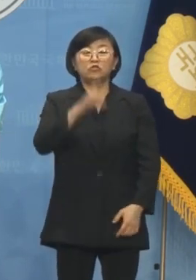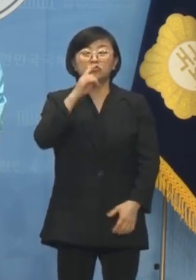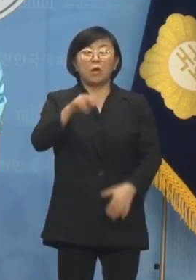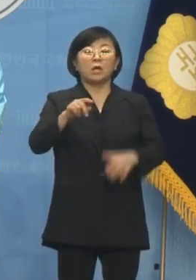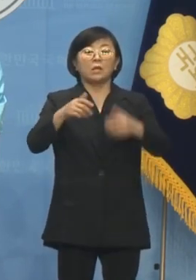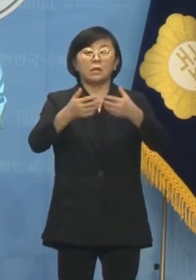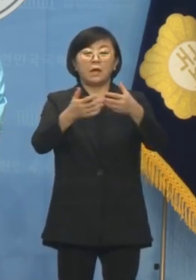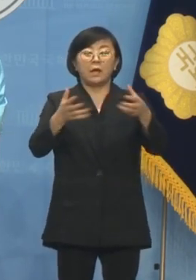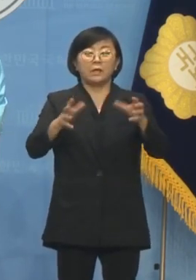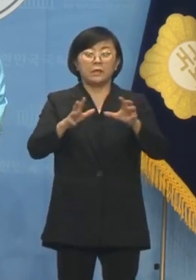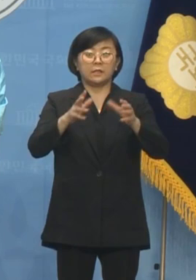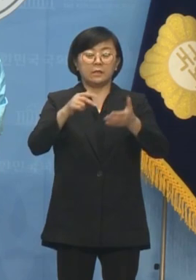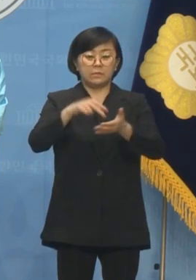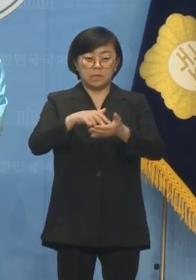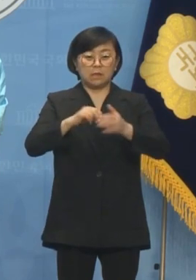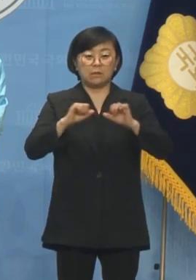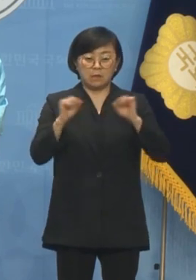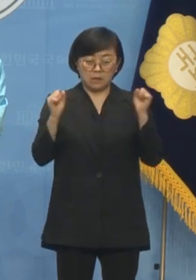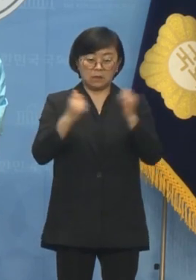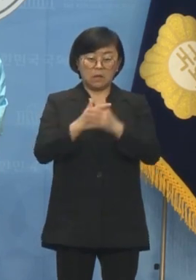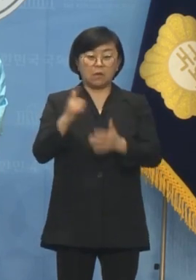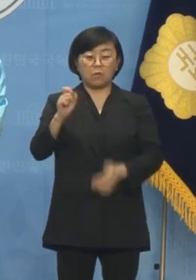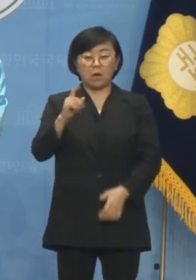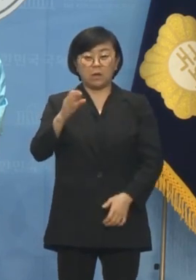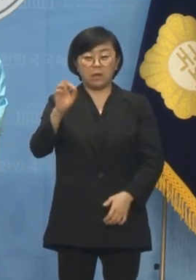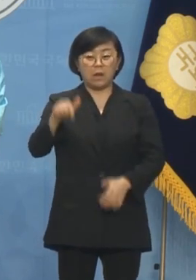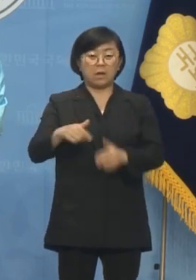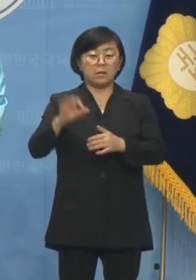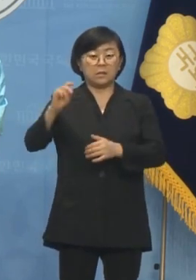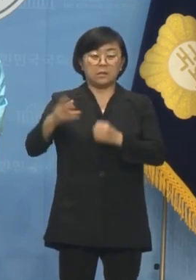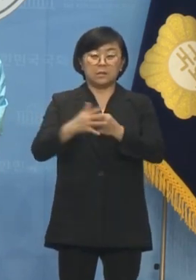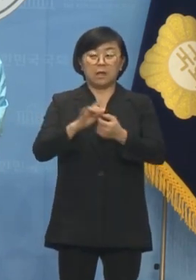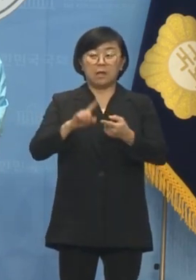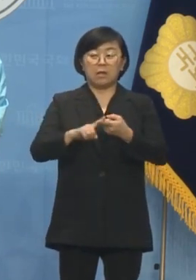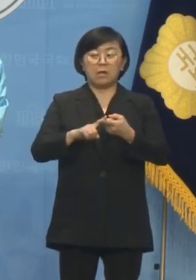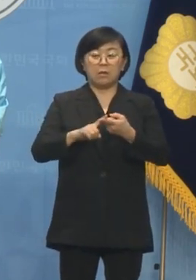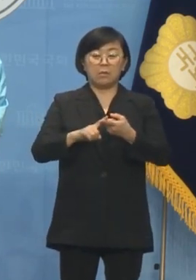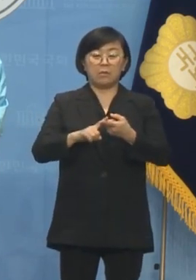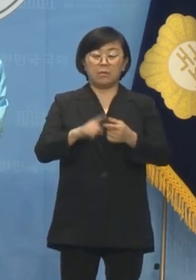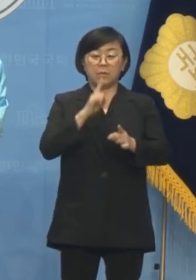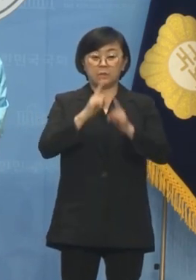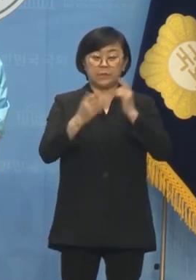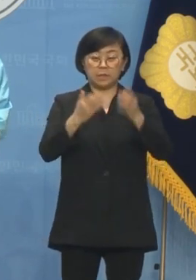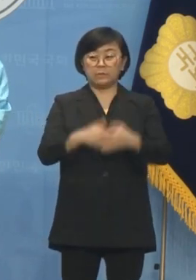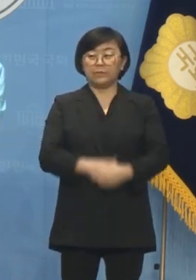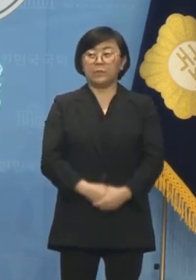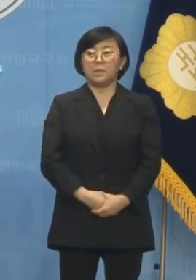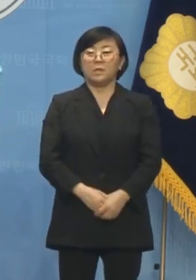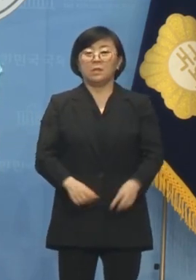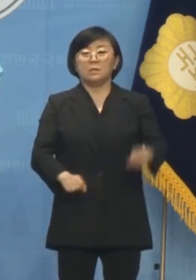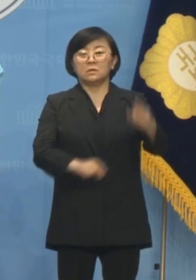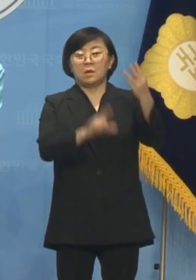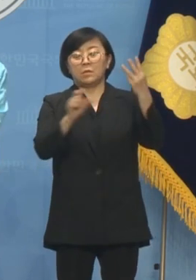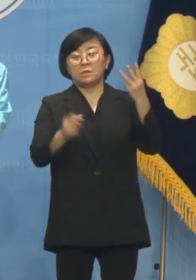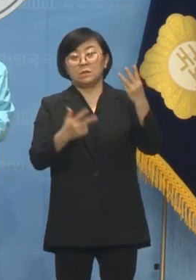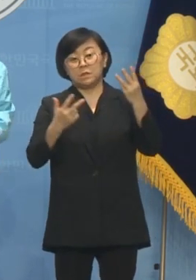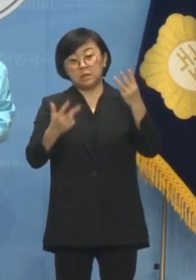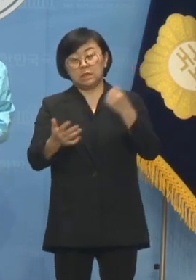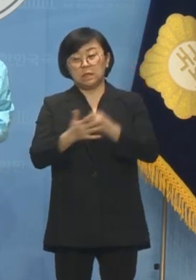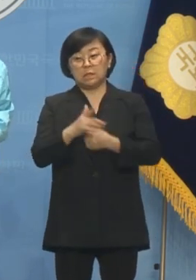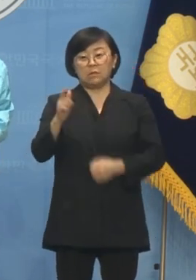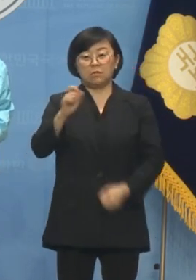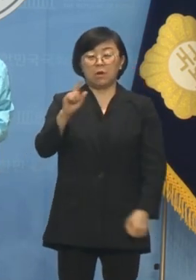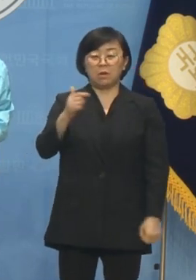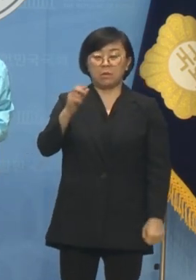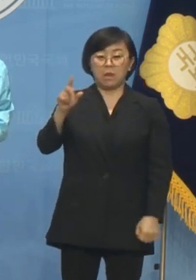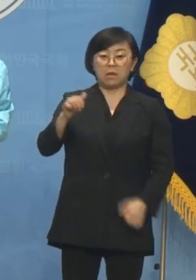입장이 따르겠다. 그리고 관악을이 간일화 대의 지역이 될 수도 있다라고 말씀을 하십니다. 그리고 3월 12일 날은 관악